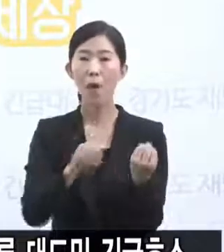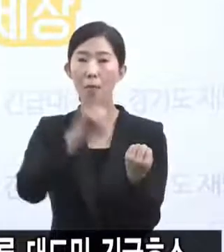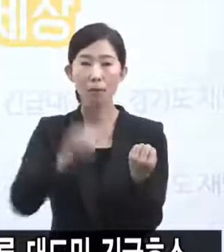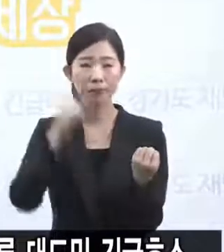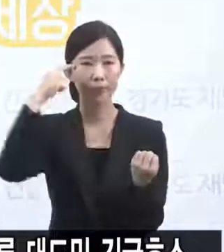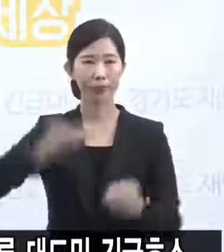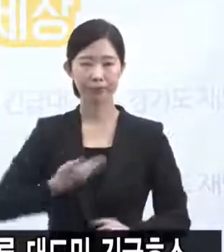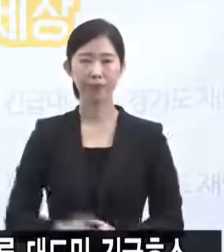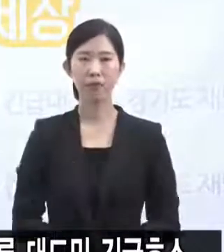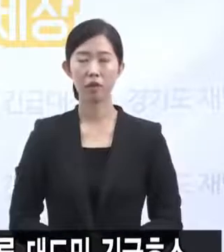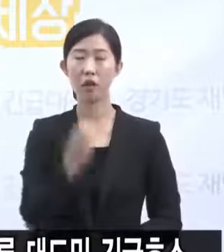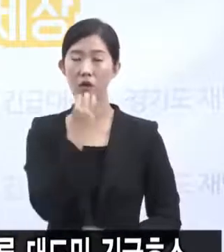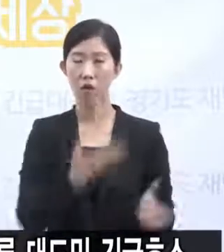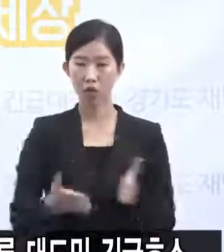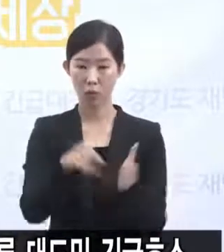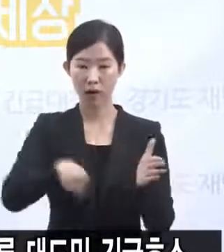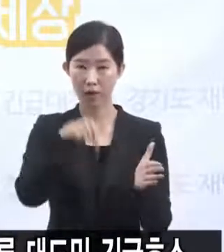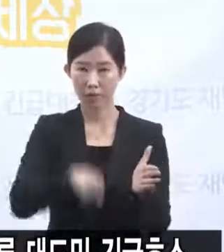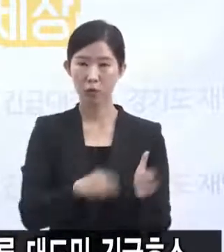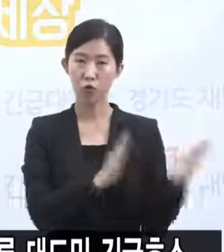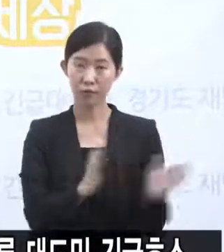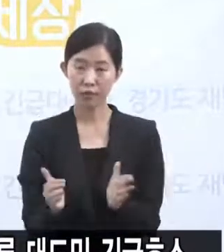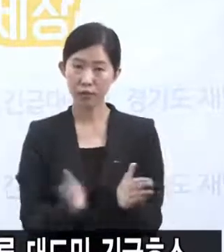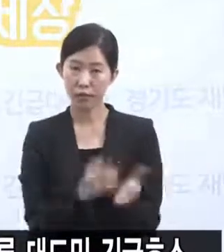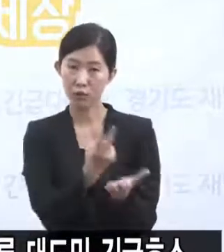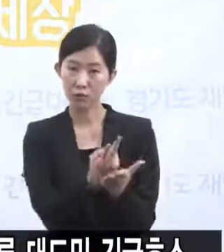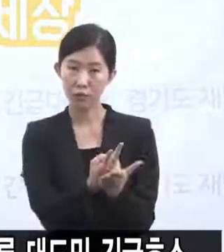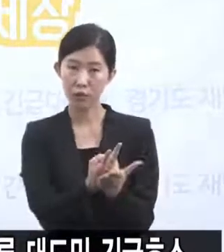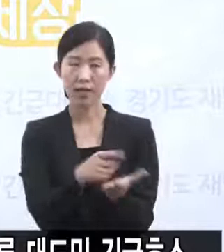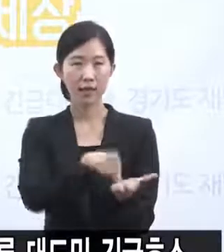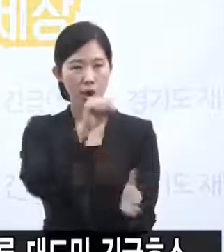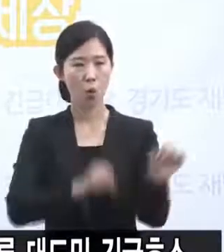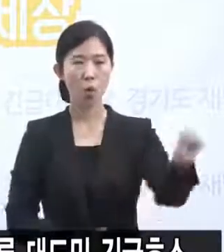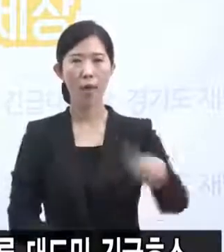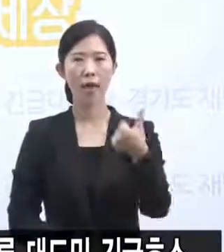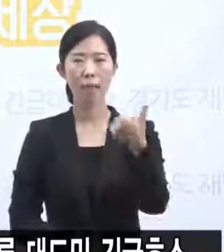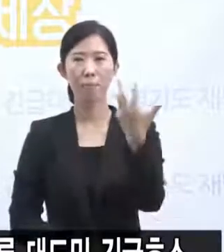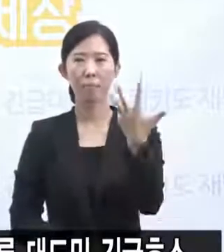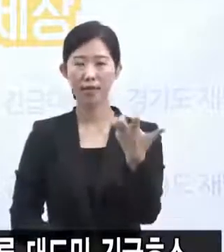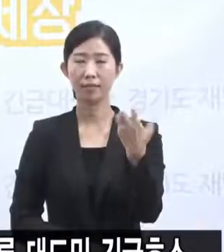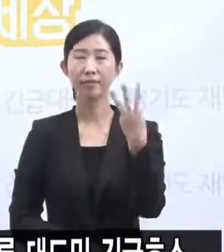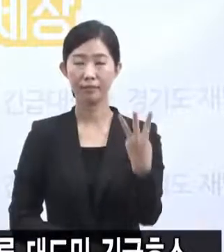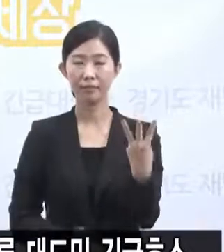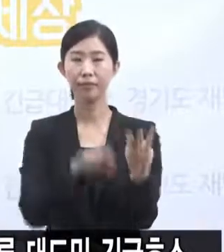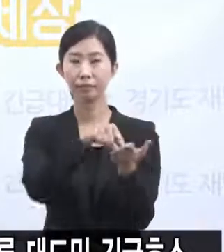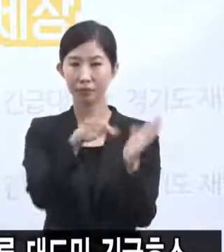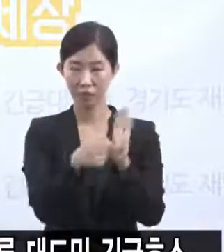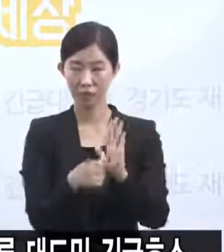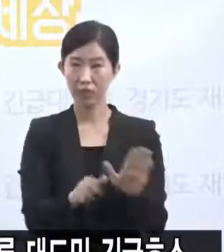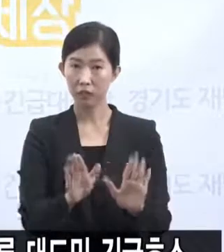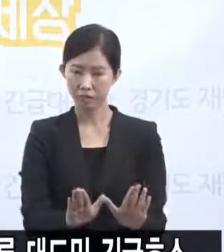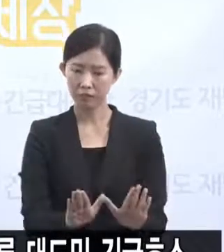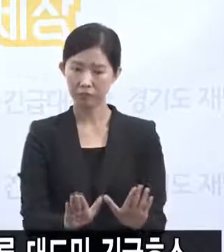경기도에 확보되어 있는 의료기관의 병상은 공식적으로 583병상으로 신고되어 있습니다. 그리고